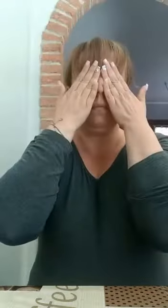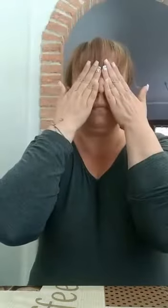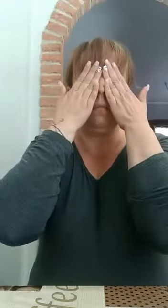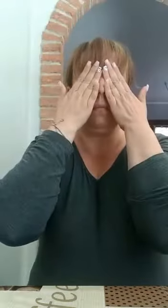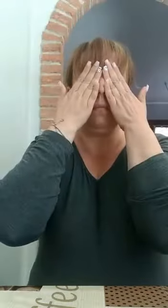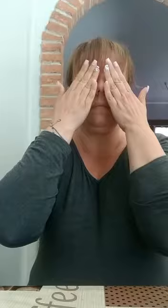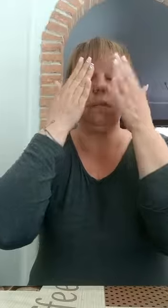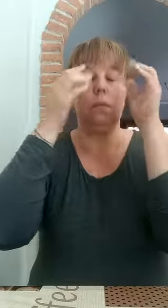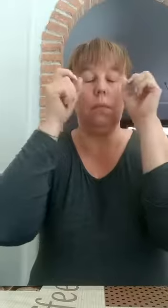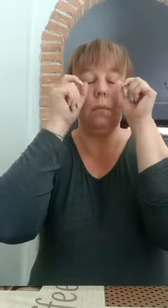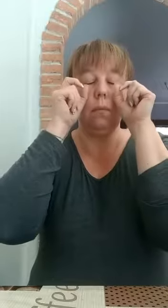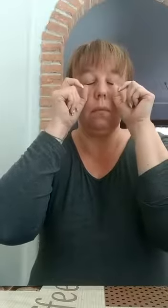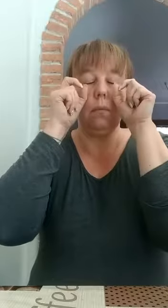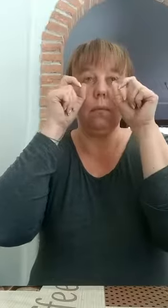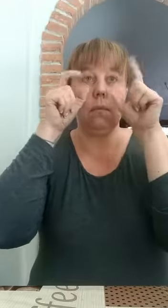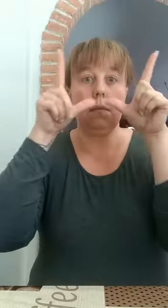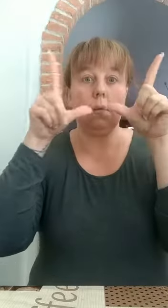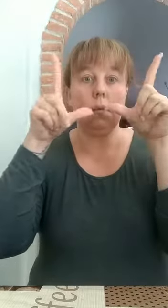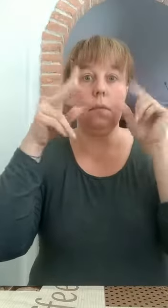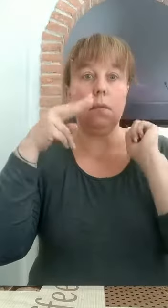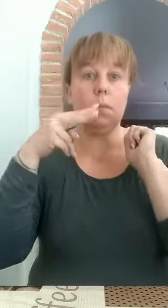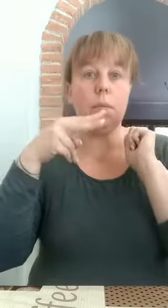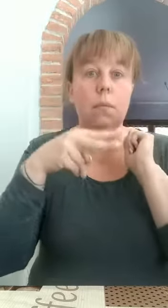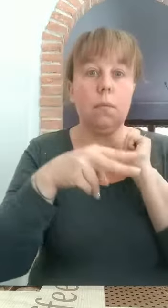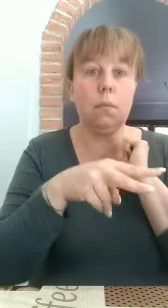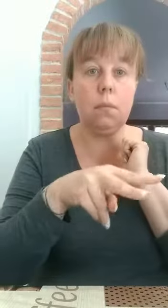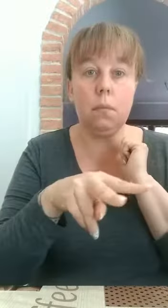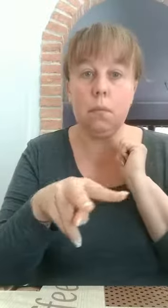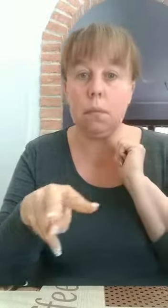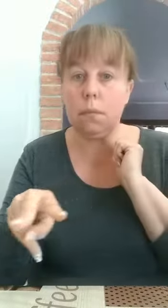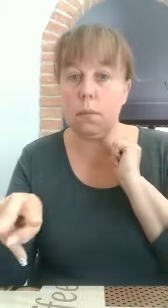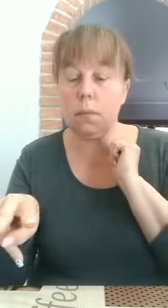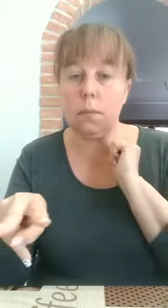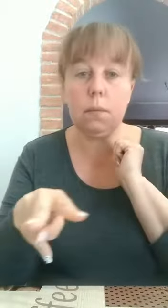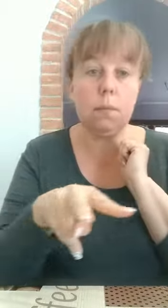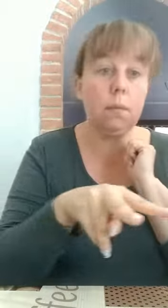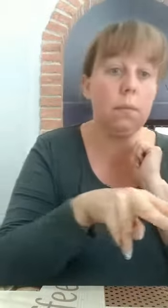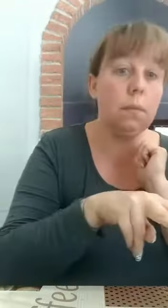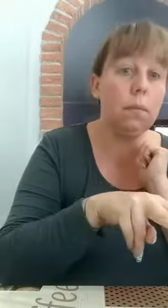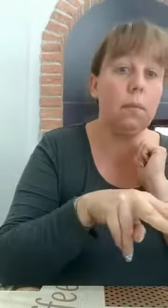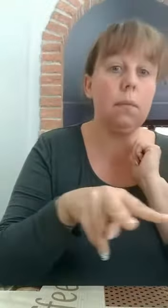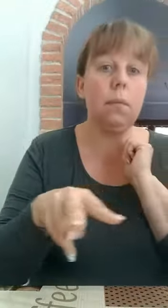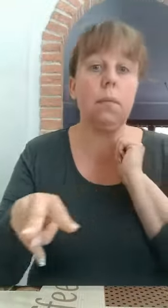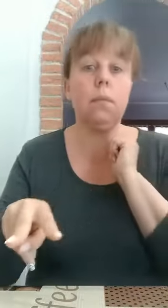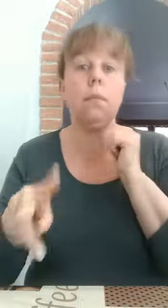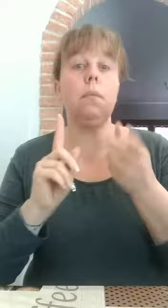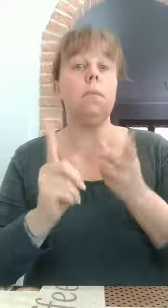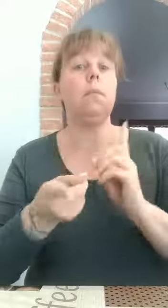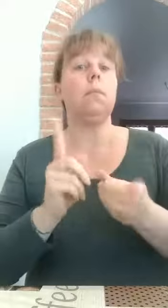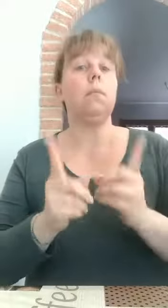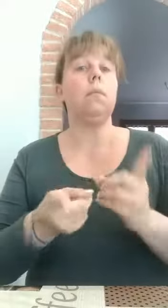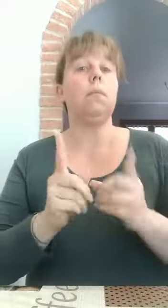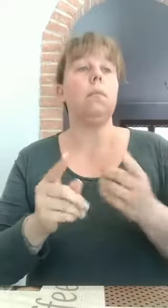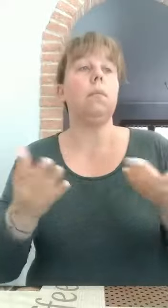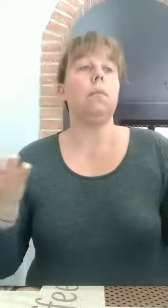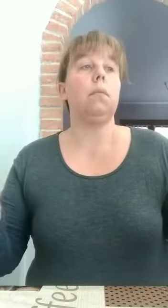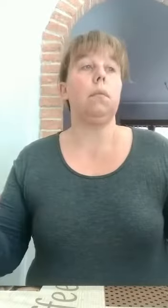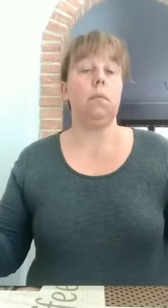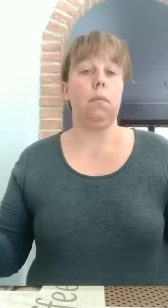e noi dovremo cercare di ricordarci quale oggetto è stato tolto ora una volta